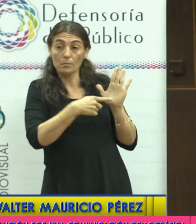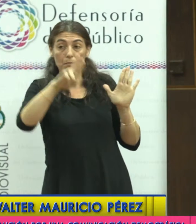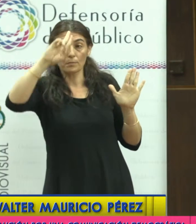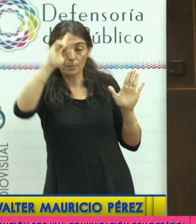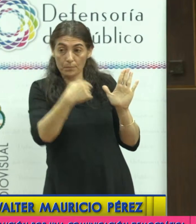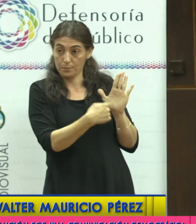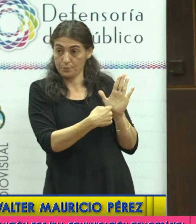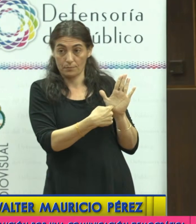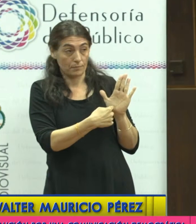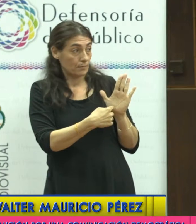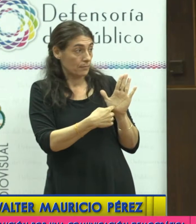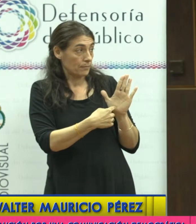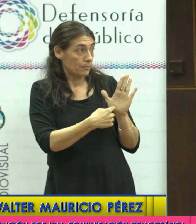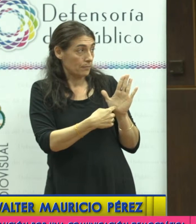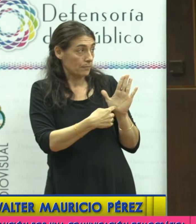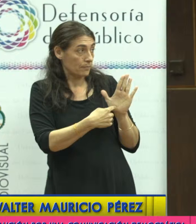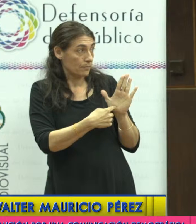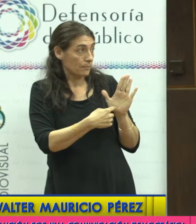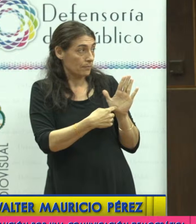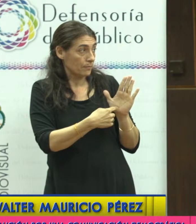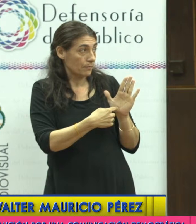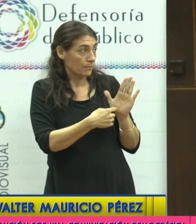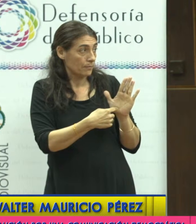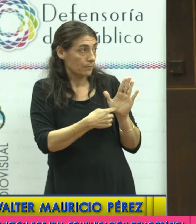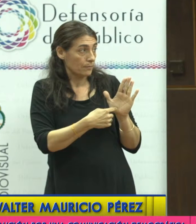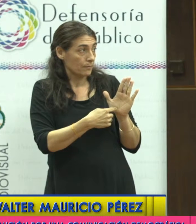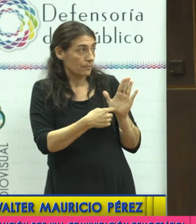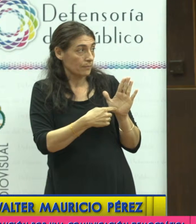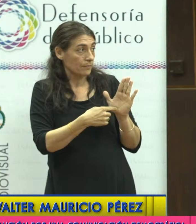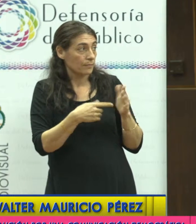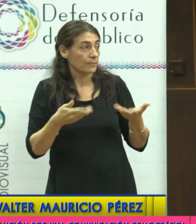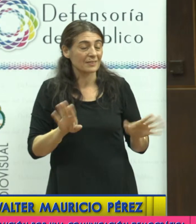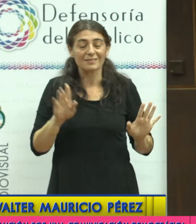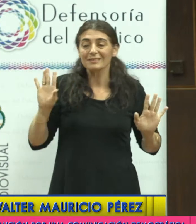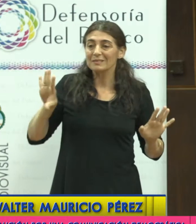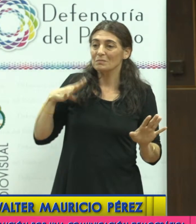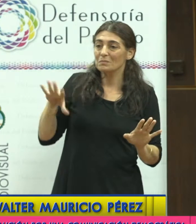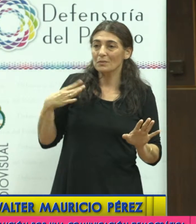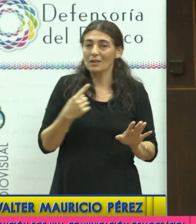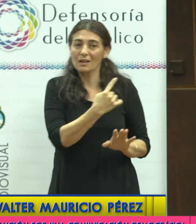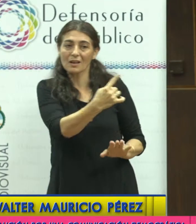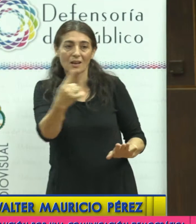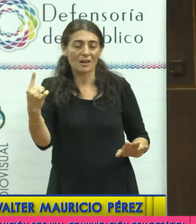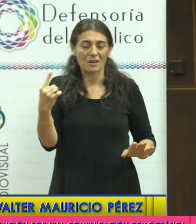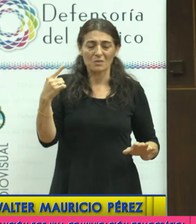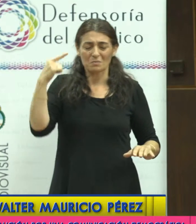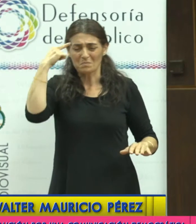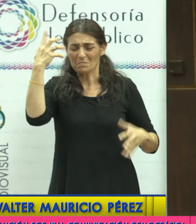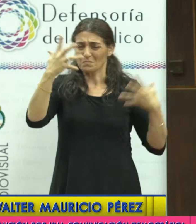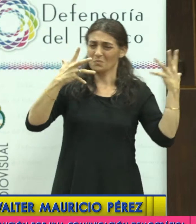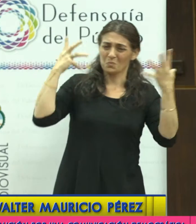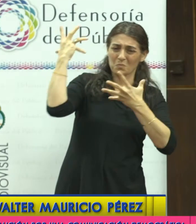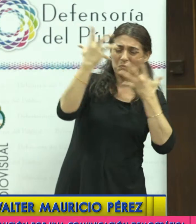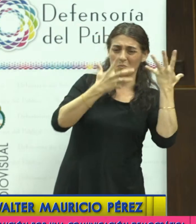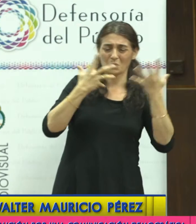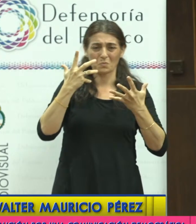y por ahí no nos perdamos y nos empantanemos en la